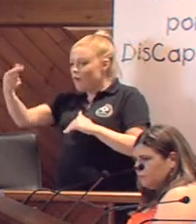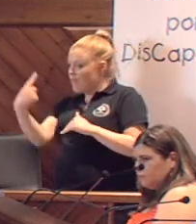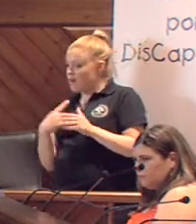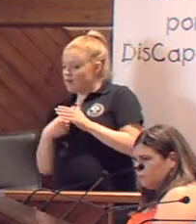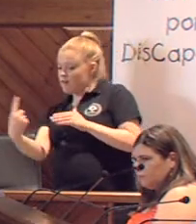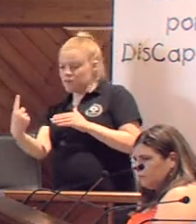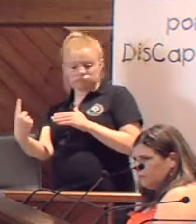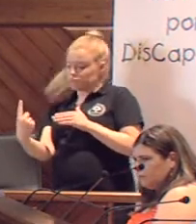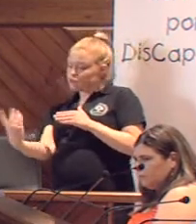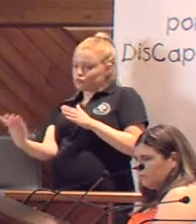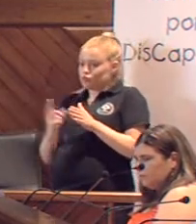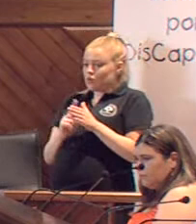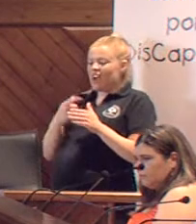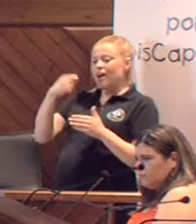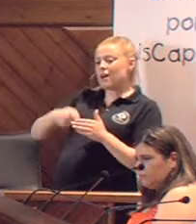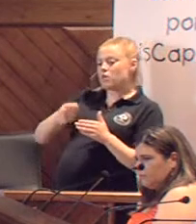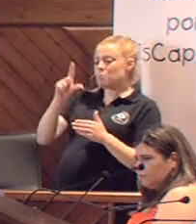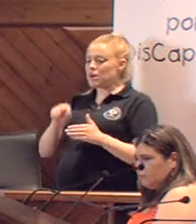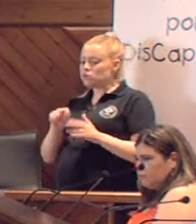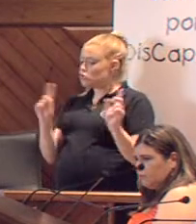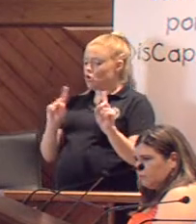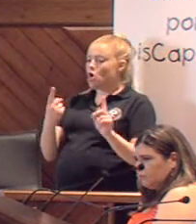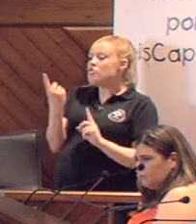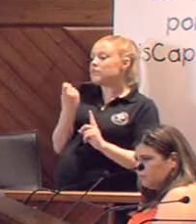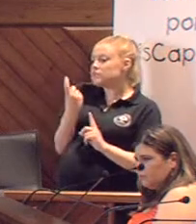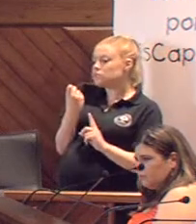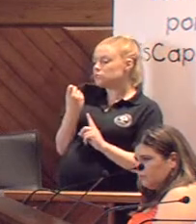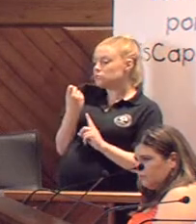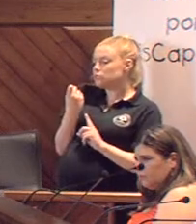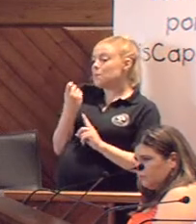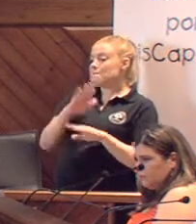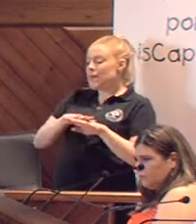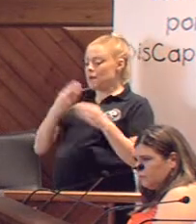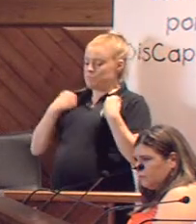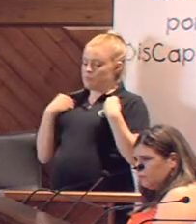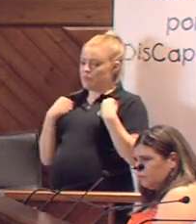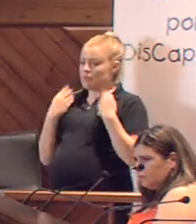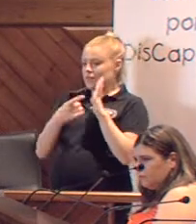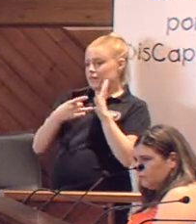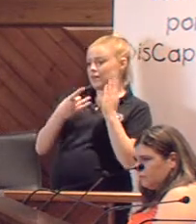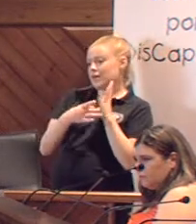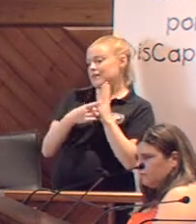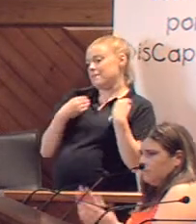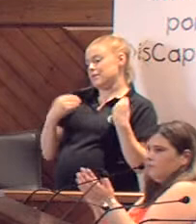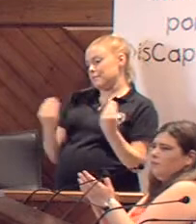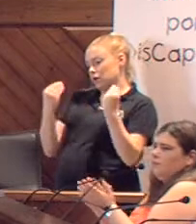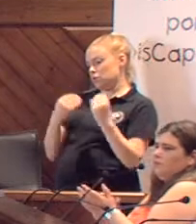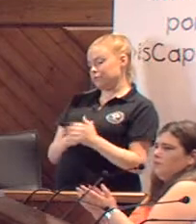Porque aquí no hablamos de caro o barato, aquí hablamos de lo que necesito y de lo que necesito para vivir y tener mejor calidad de vida.